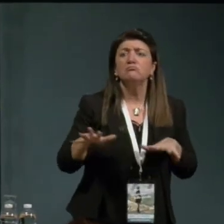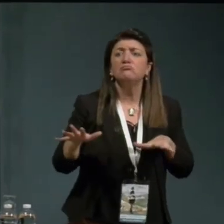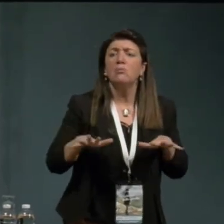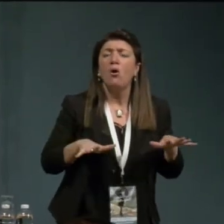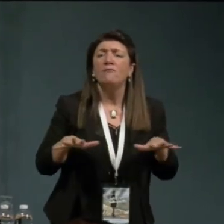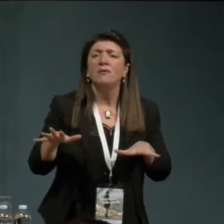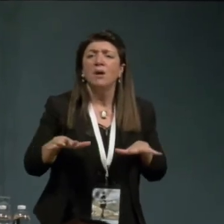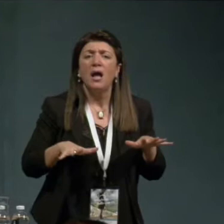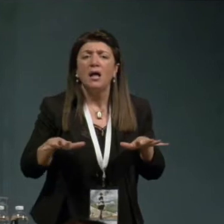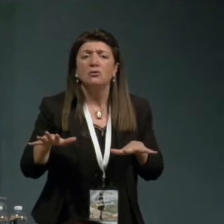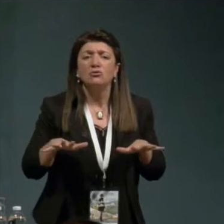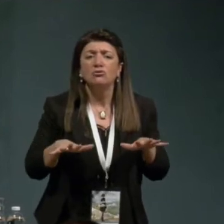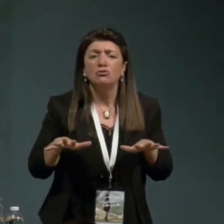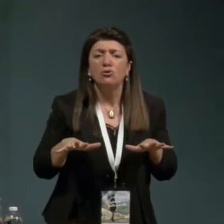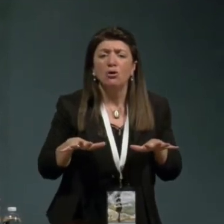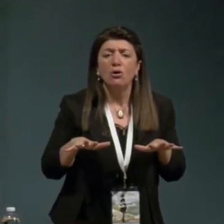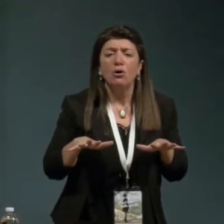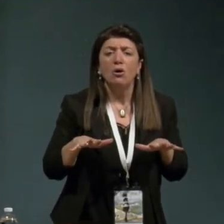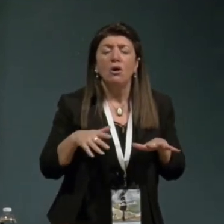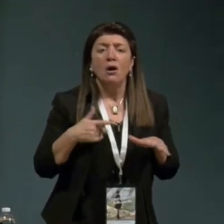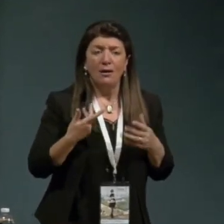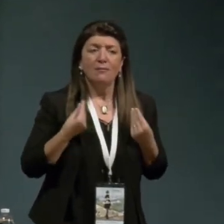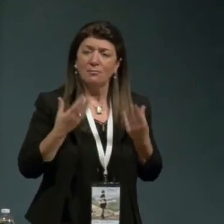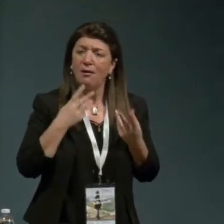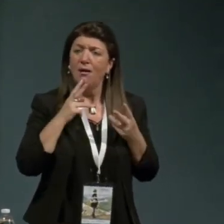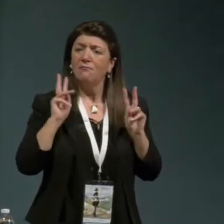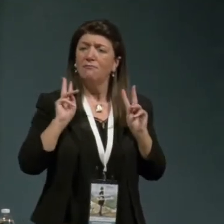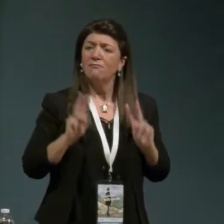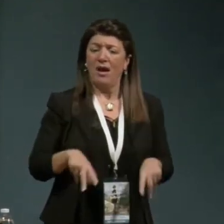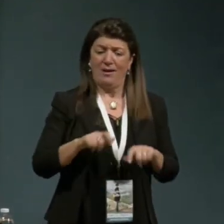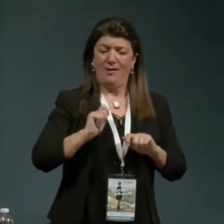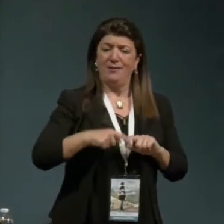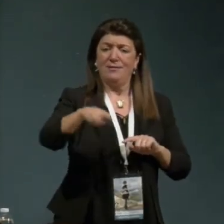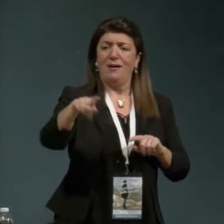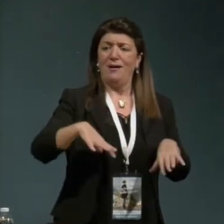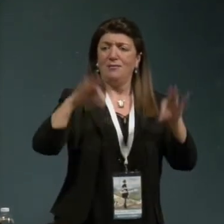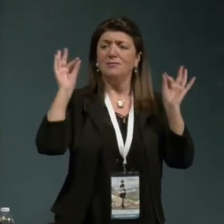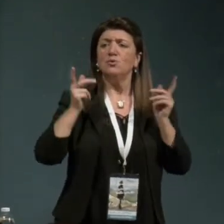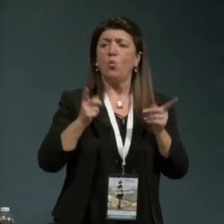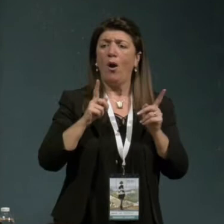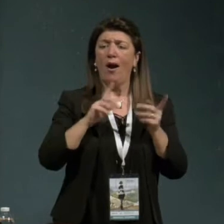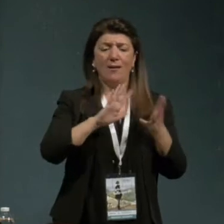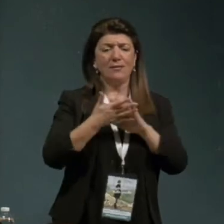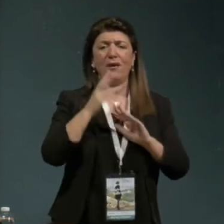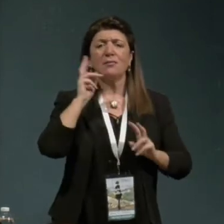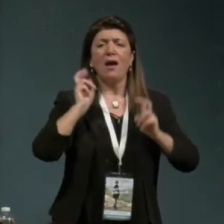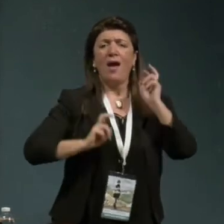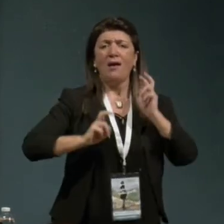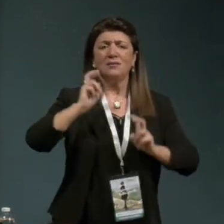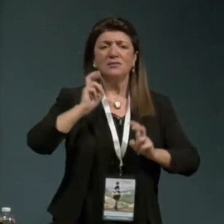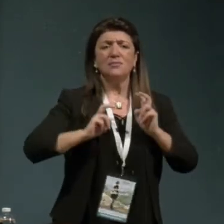realità iniziale è l'espressione di questa aspirazione